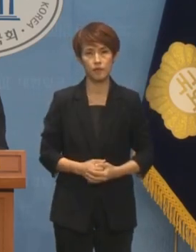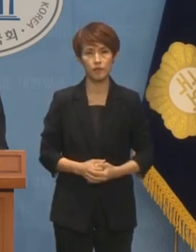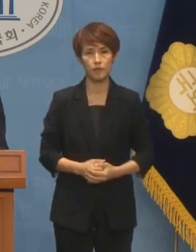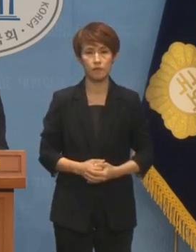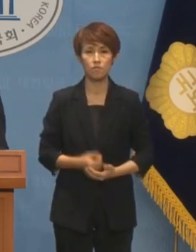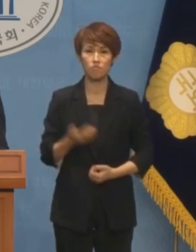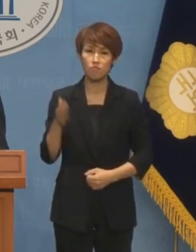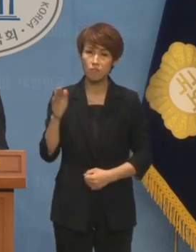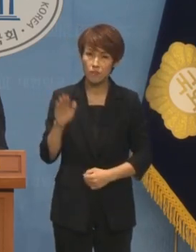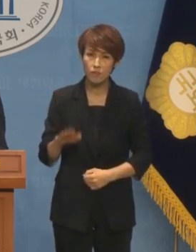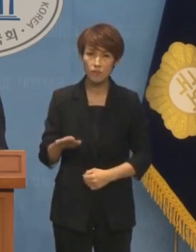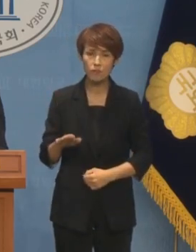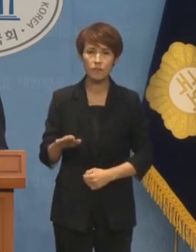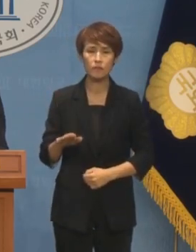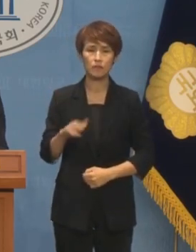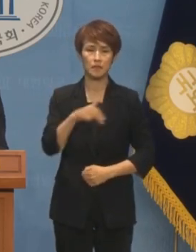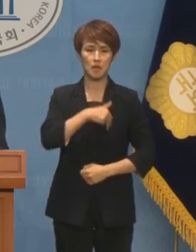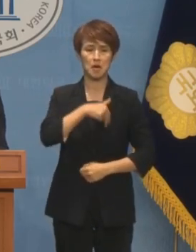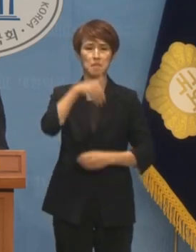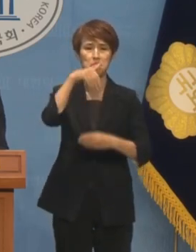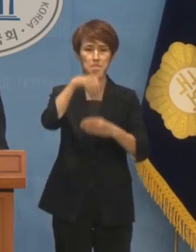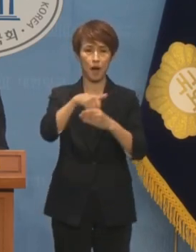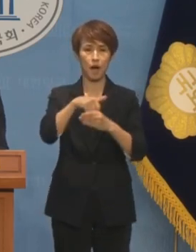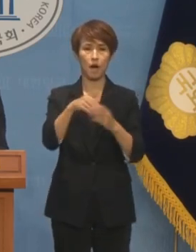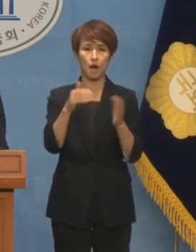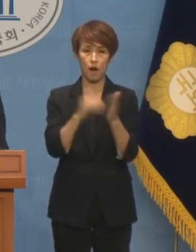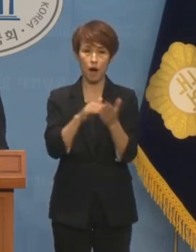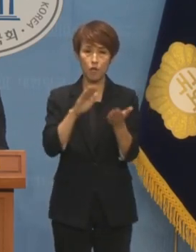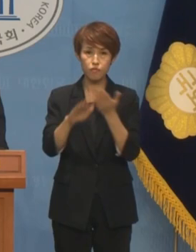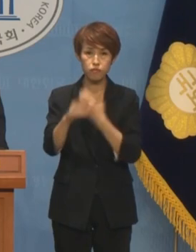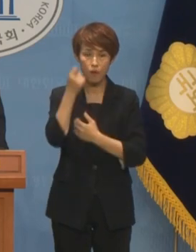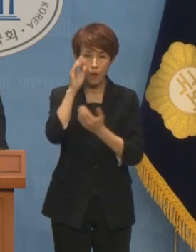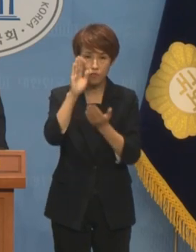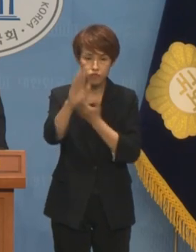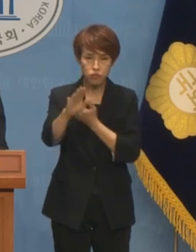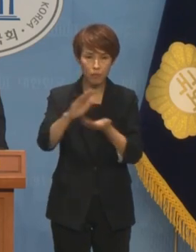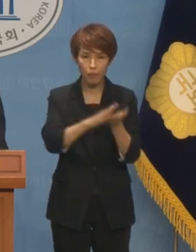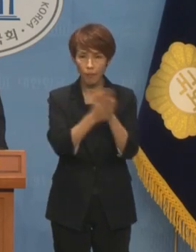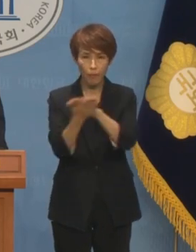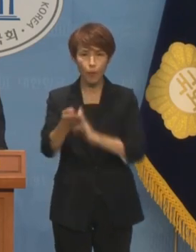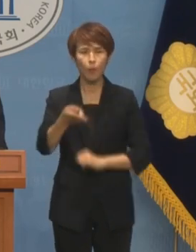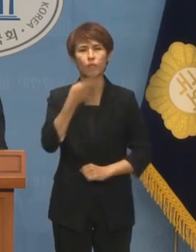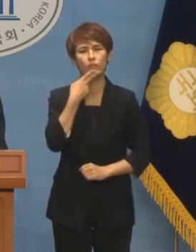하지만 총선이 끝난 지 한 달이 넘었는데도 바뀌는 것이 없습니다.